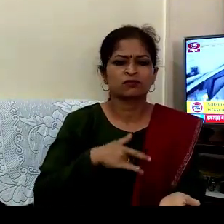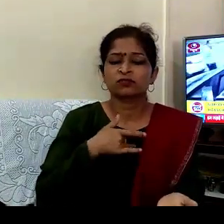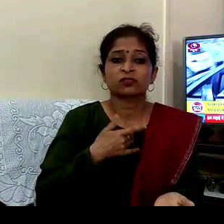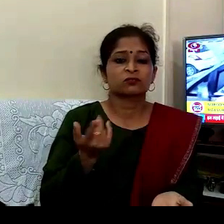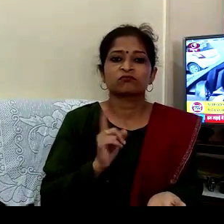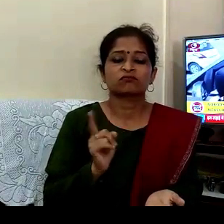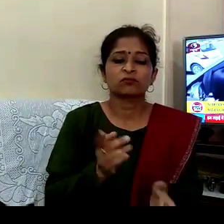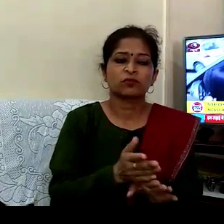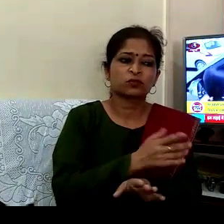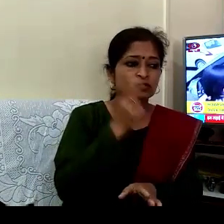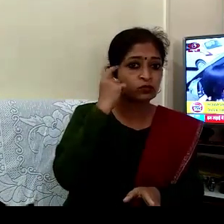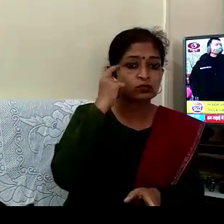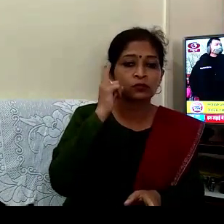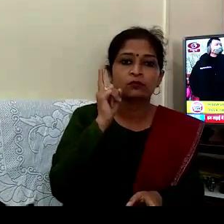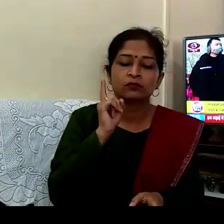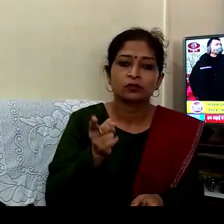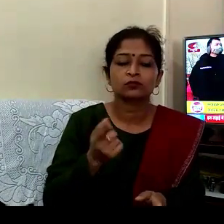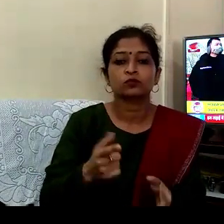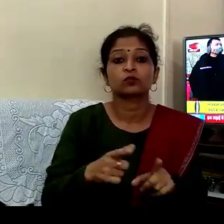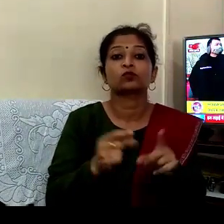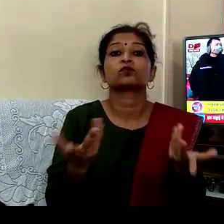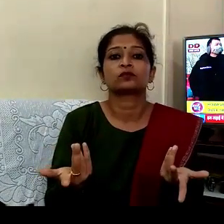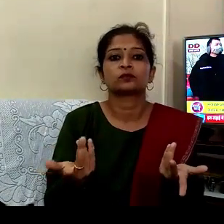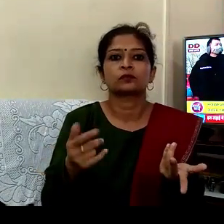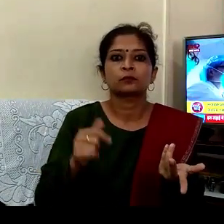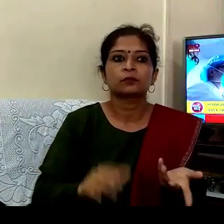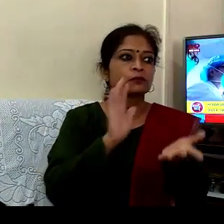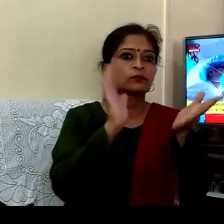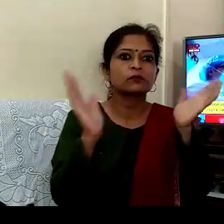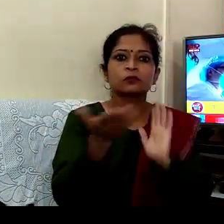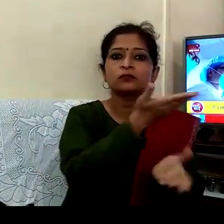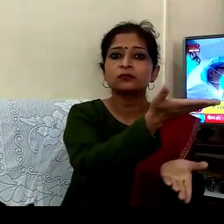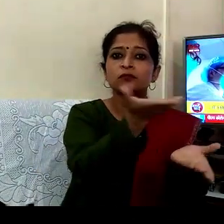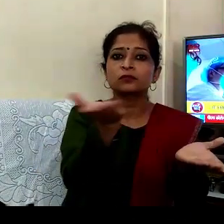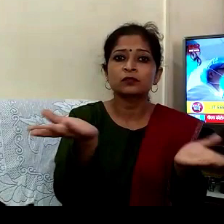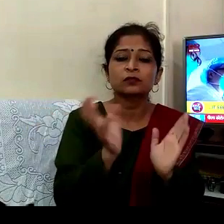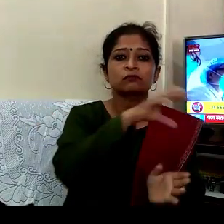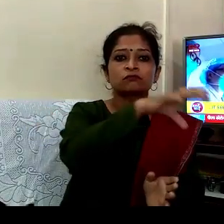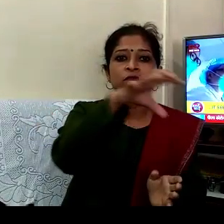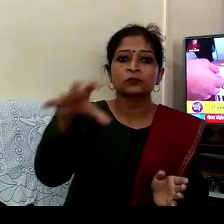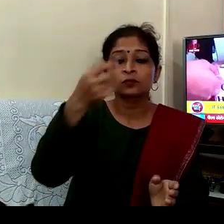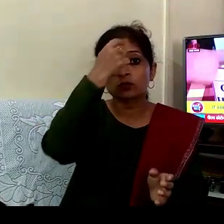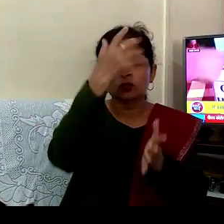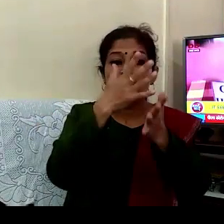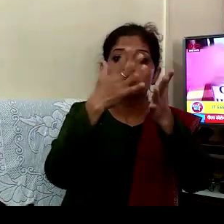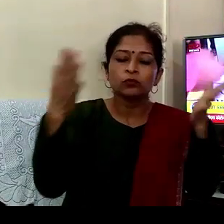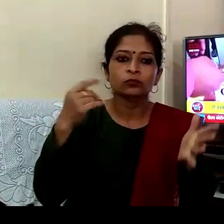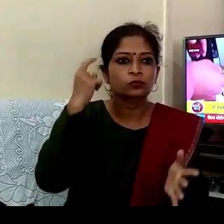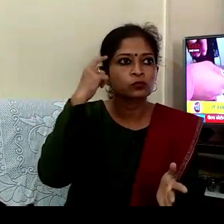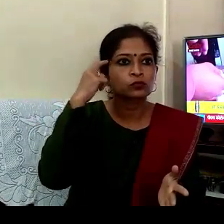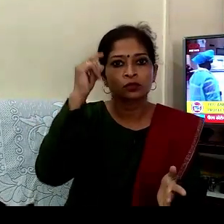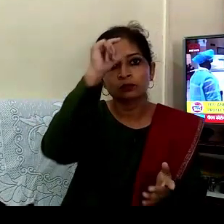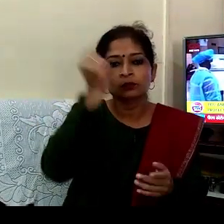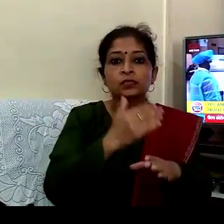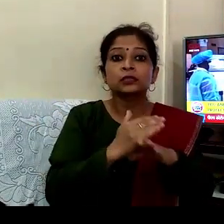قدموں کے لیے لیکن دنیا کے حالات دیکھنے کے بارے لگتا ہے کہ یہی ایک راستہ بچا ہے آپ